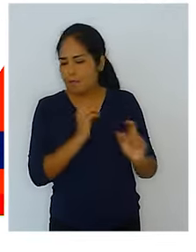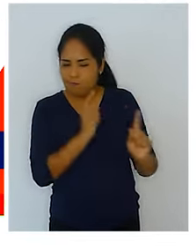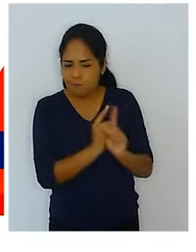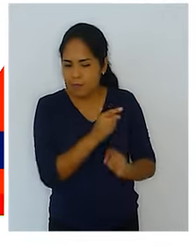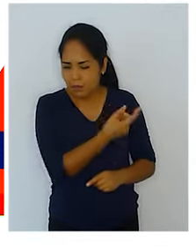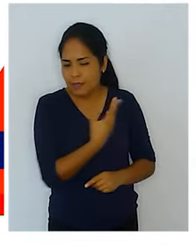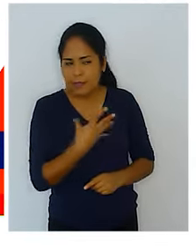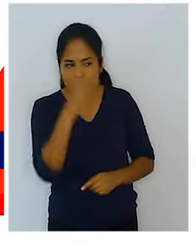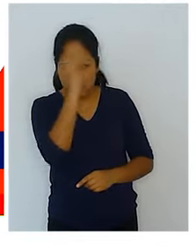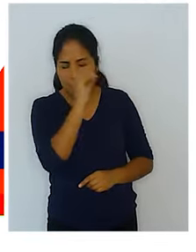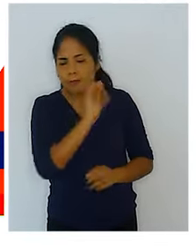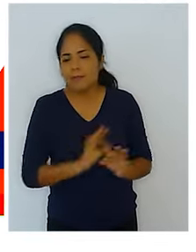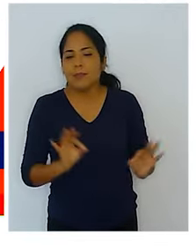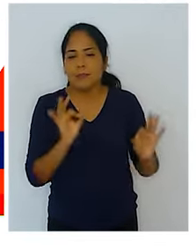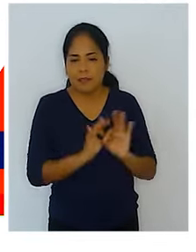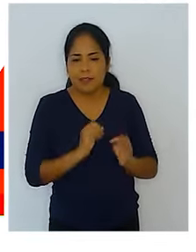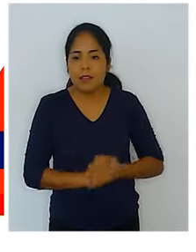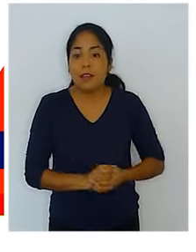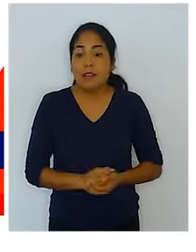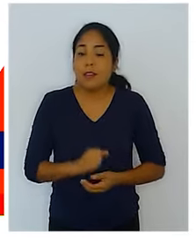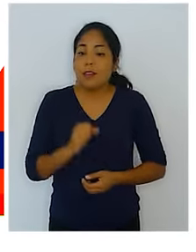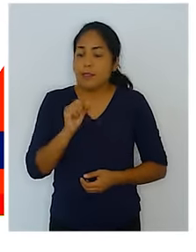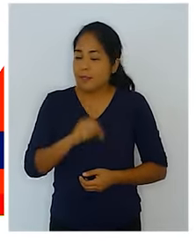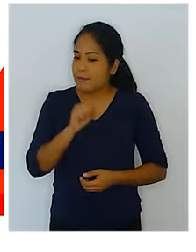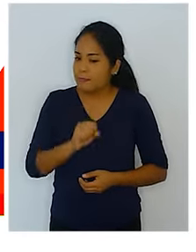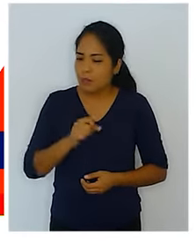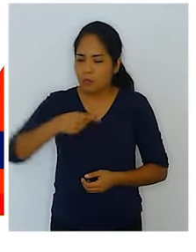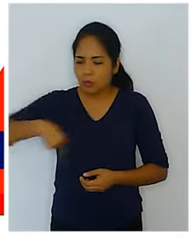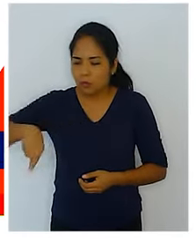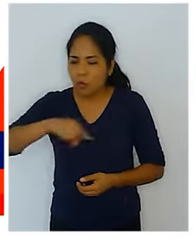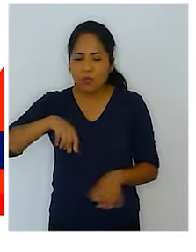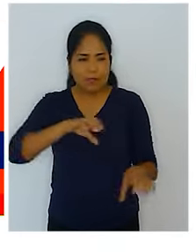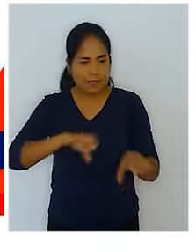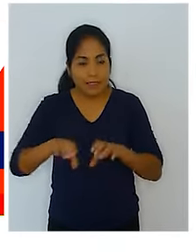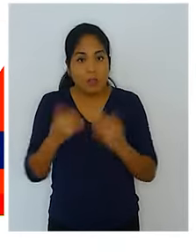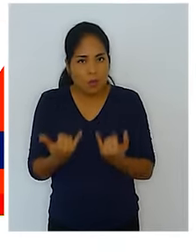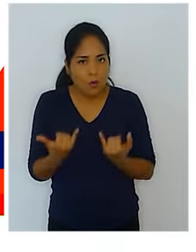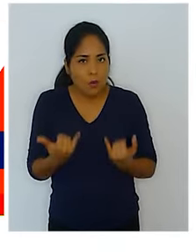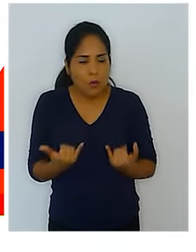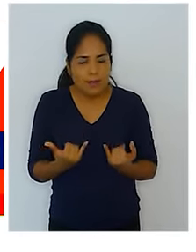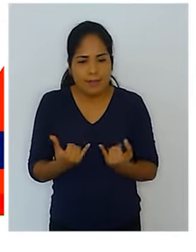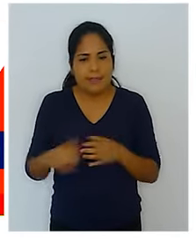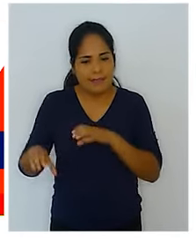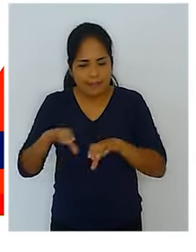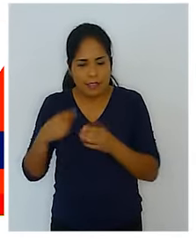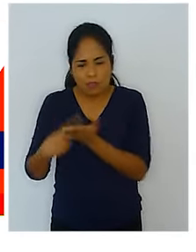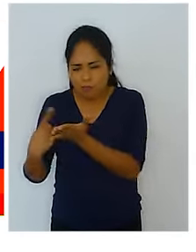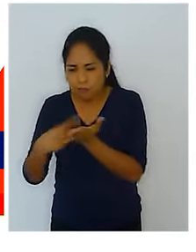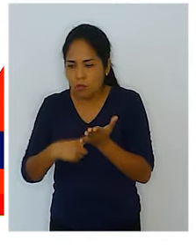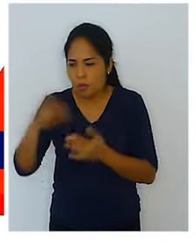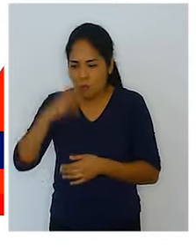importante el comentario que haces, Claudia, porque en efecto es lo que nosotros venimos haciendo. Actualmente se está